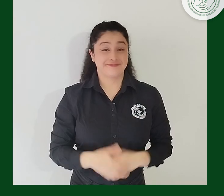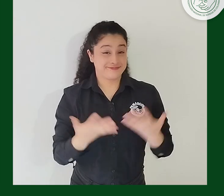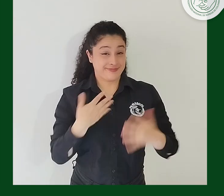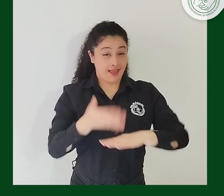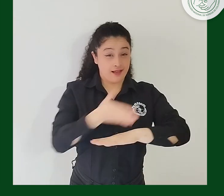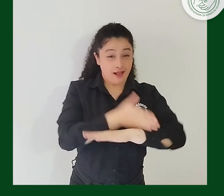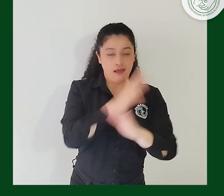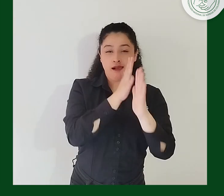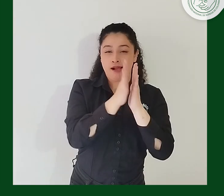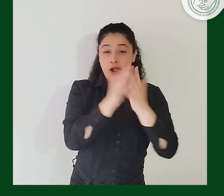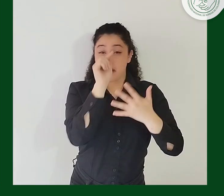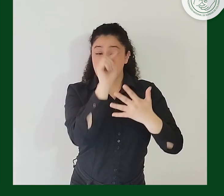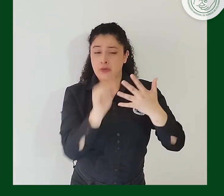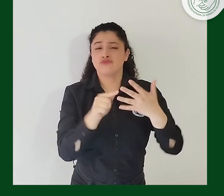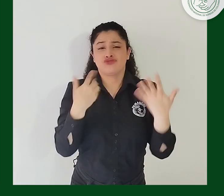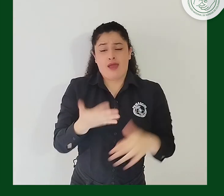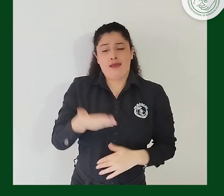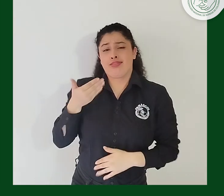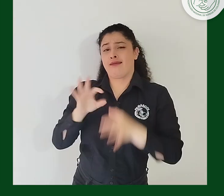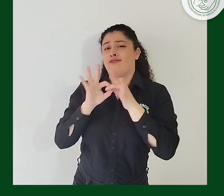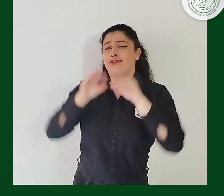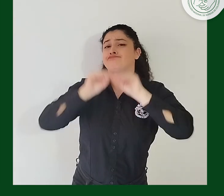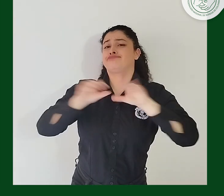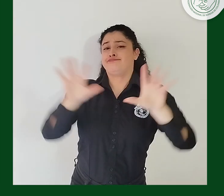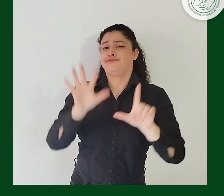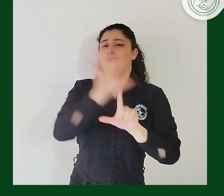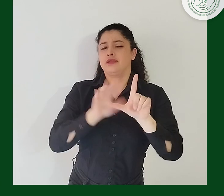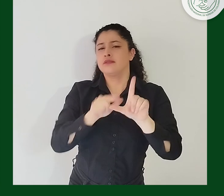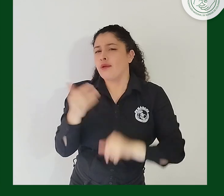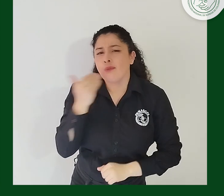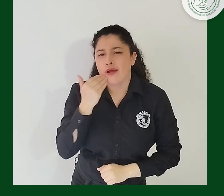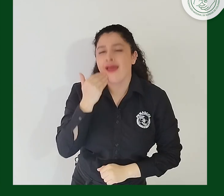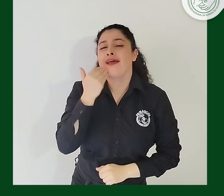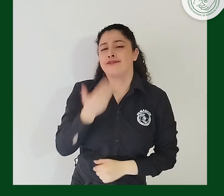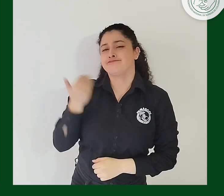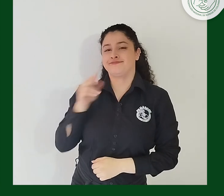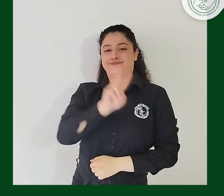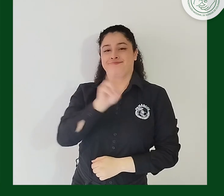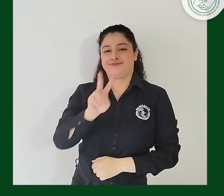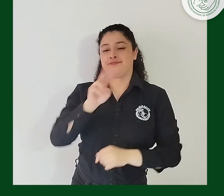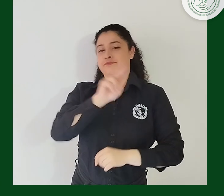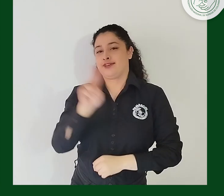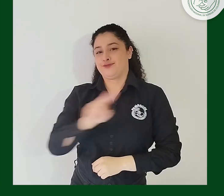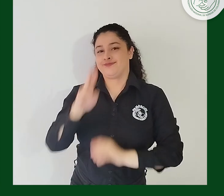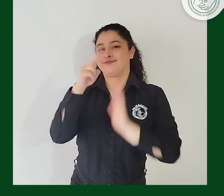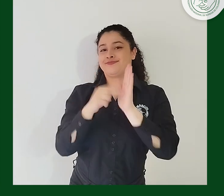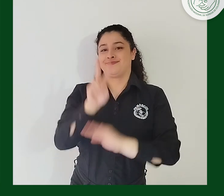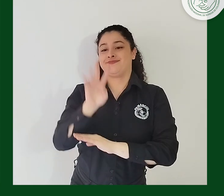Sobre lo anterior, lo informamos desde FENASCOL en un video publicado el 22 de marzo de 2024.